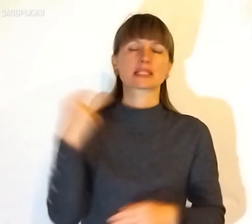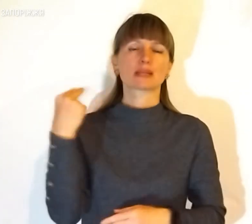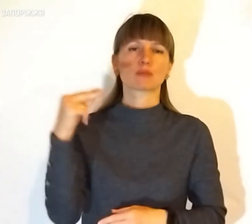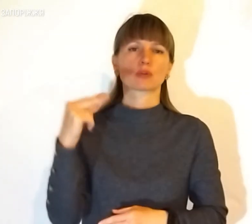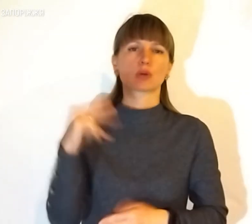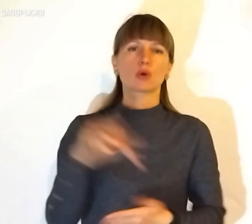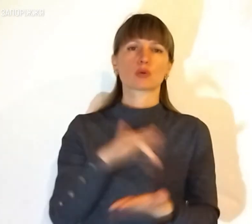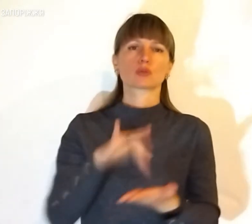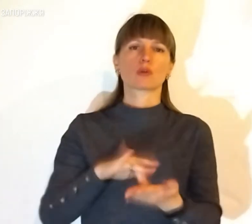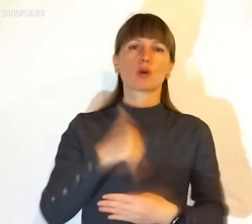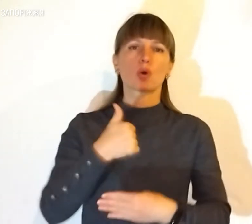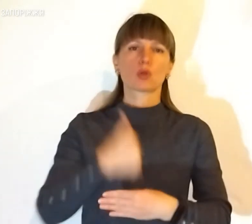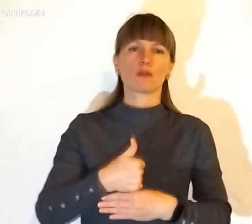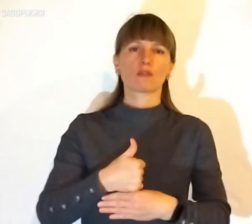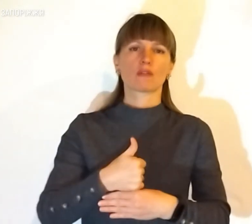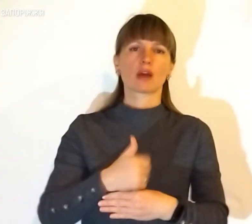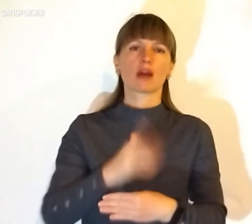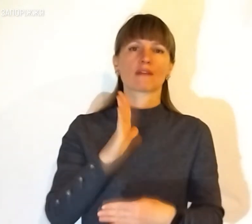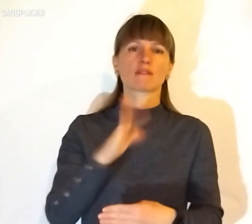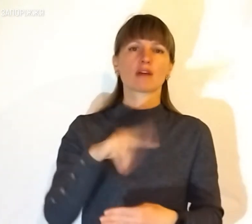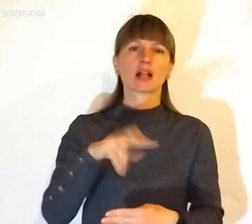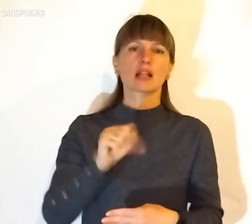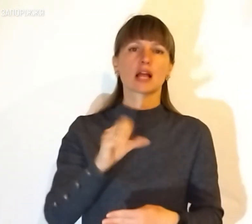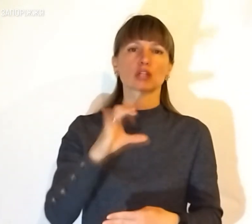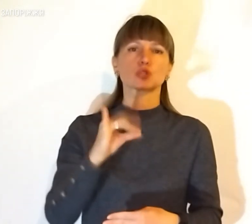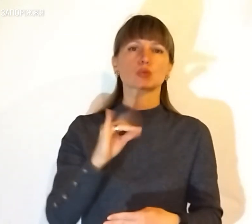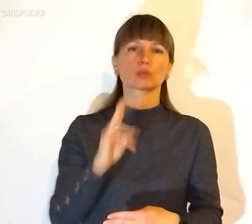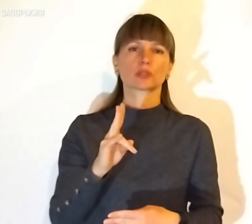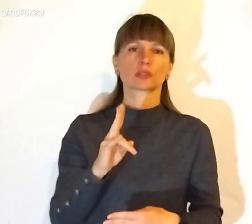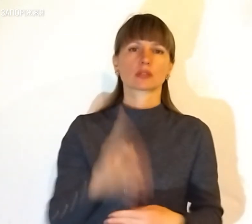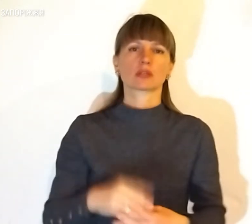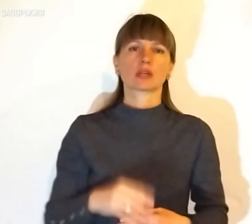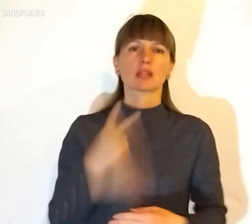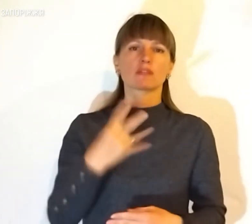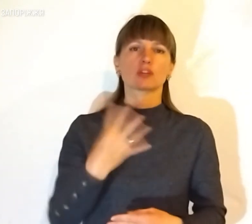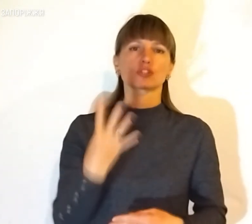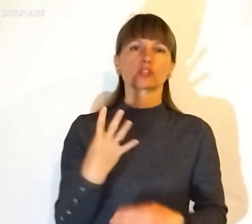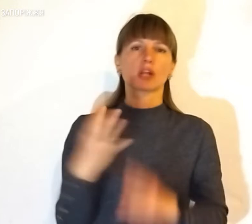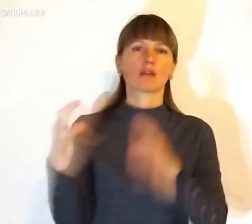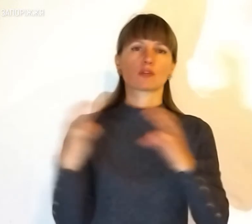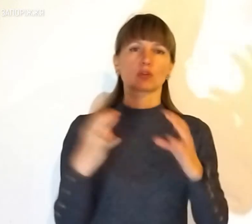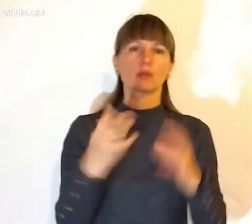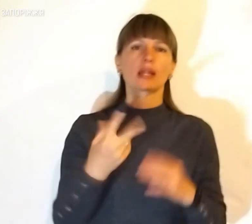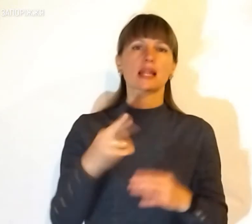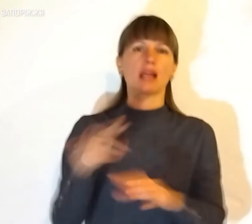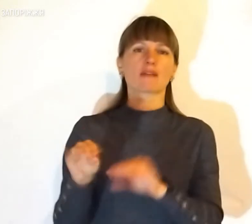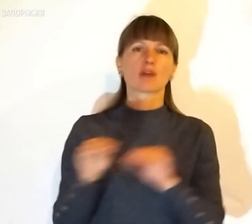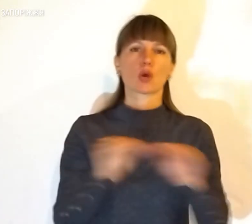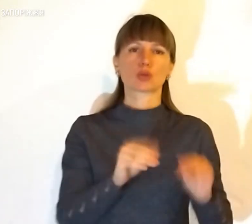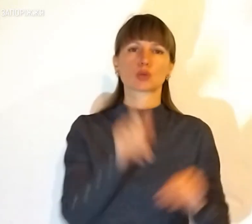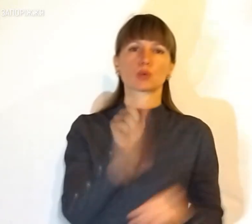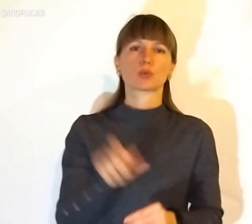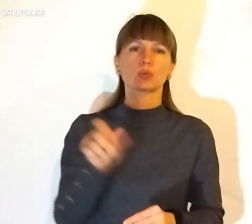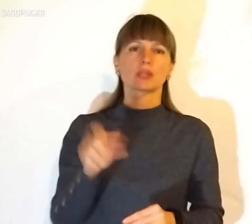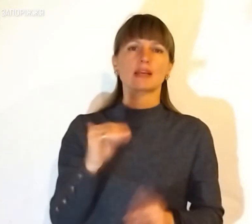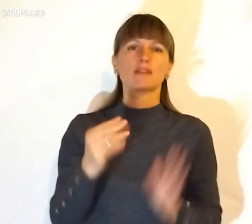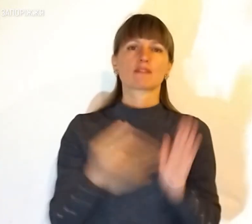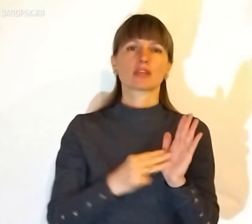Запорізького міського голови Анатолій Басюк. 24 автобуси для евакуації людей та 8